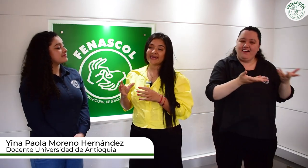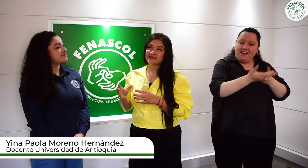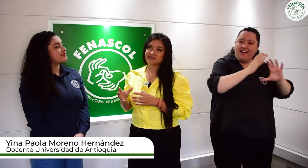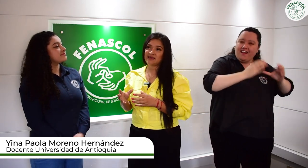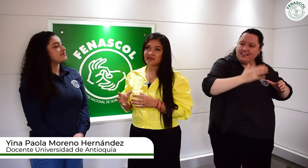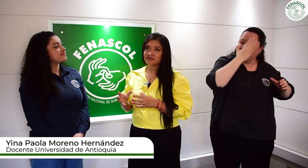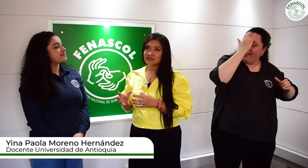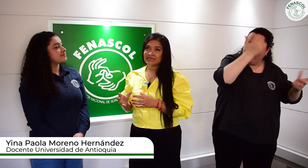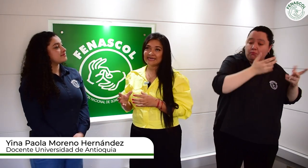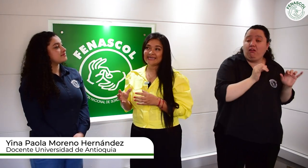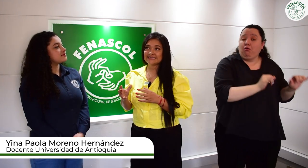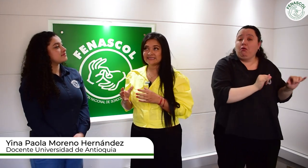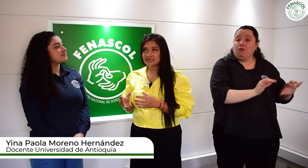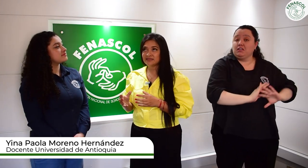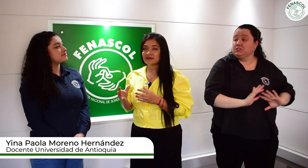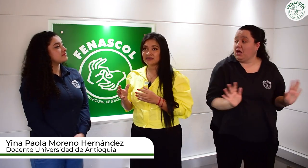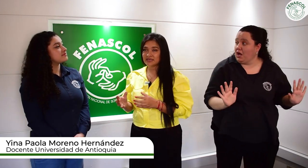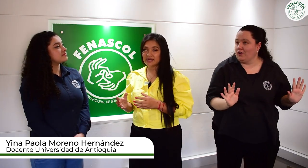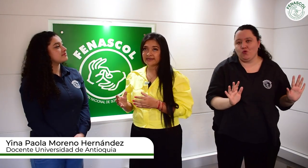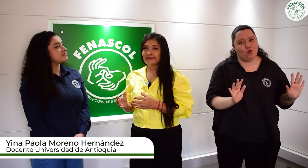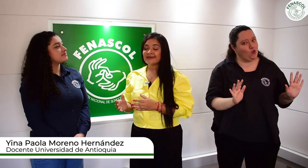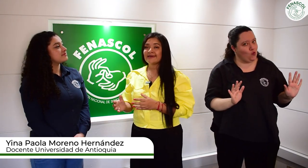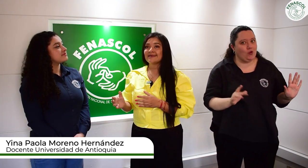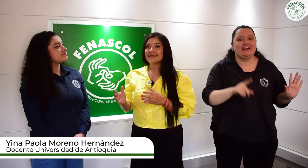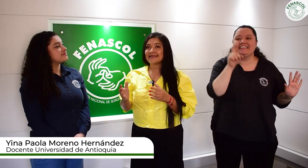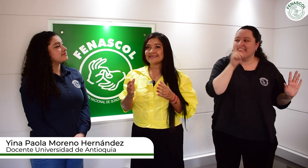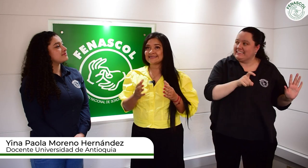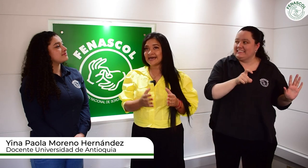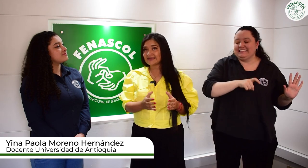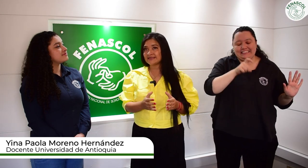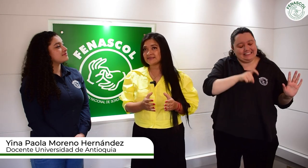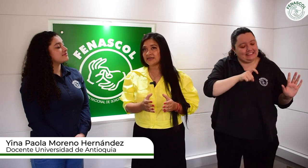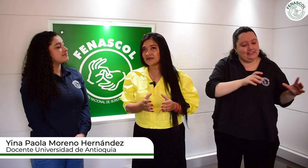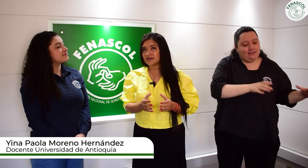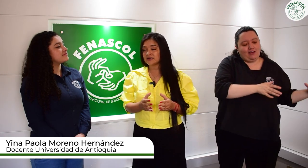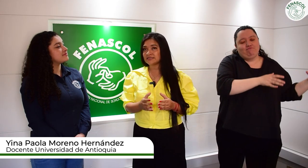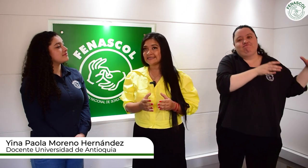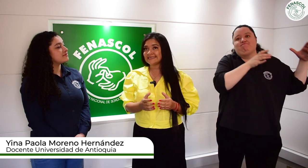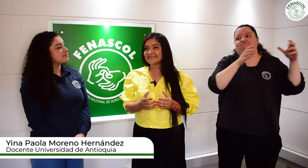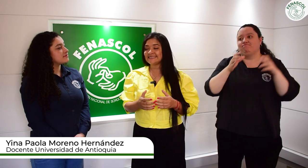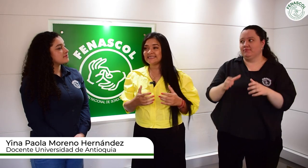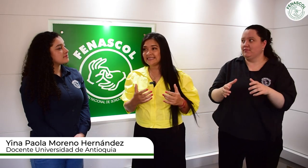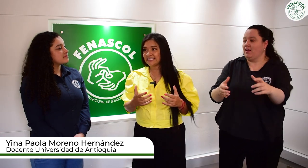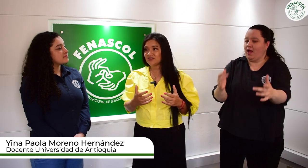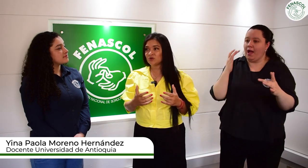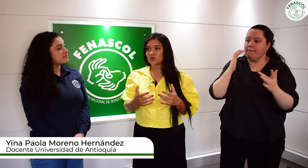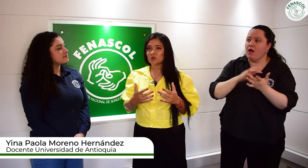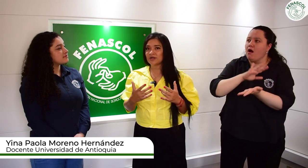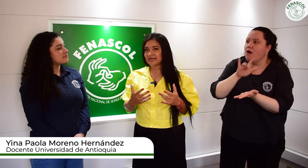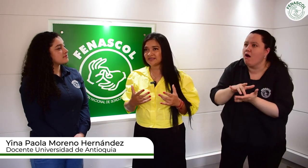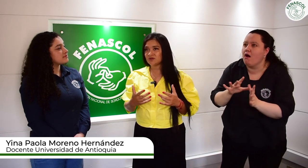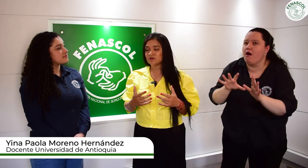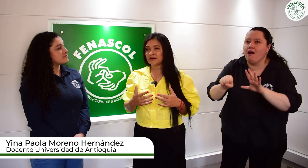puede quedarse ahí, necesita y requiere estar de cerca, sintiendo, tocando,